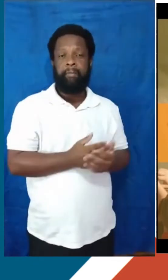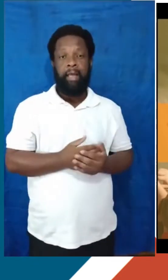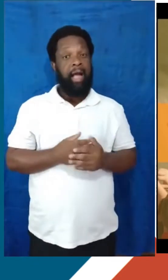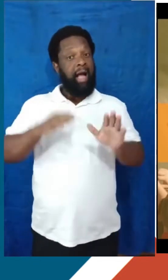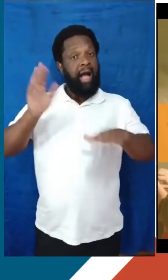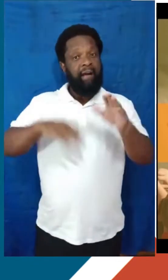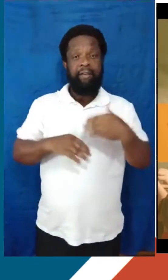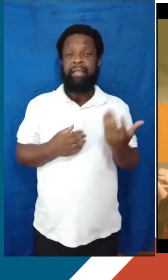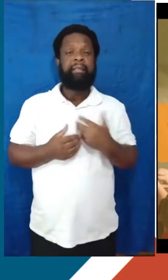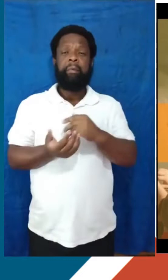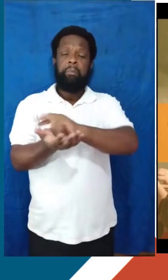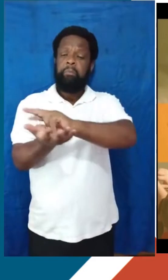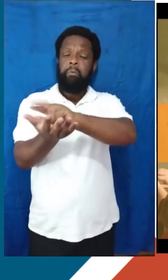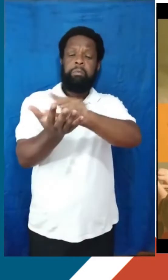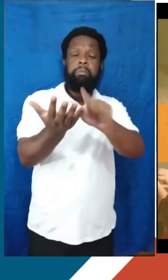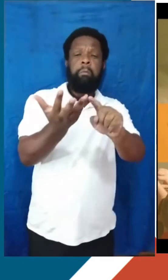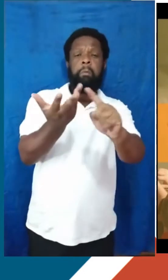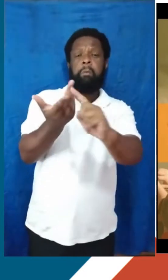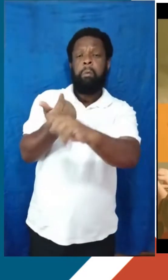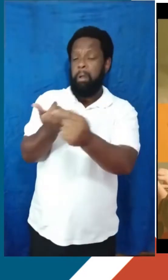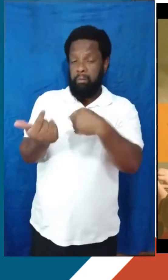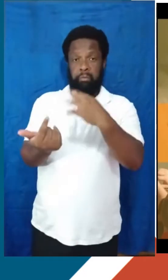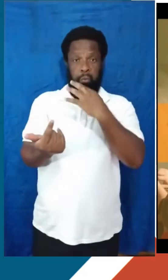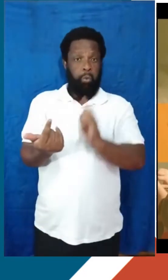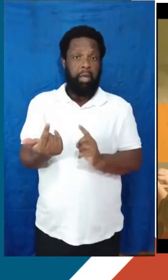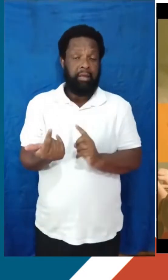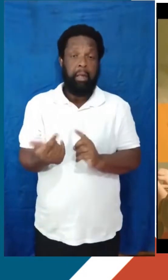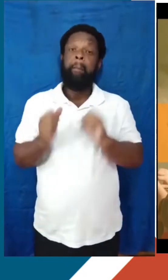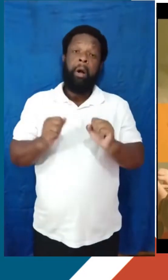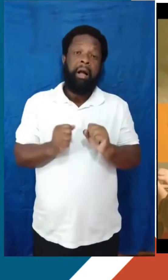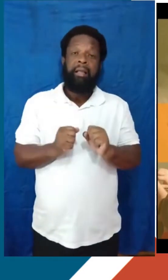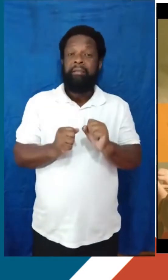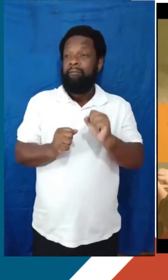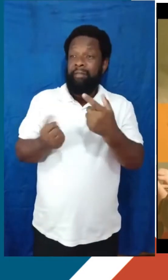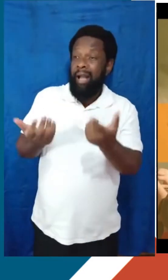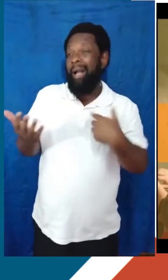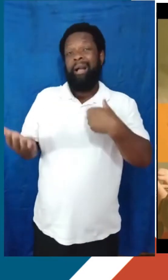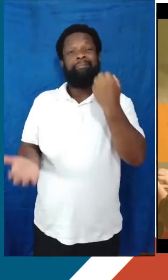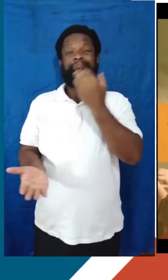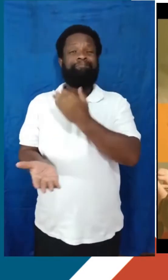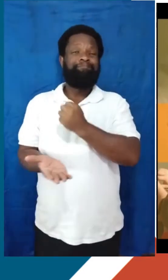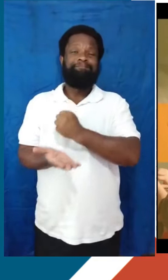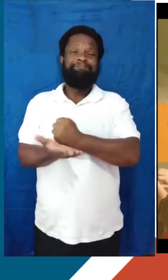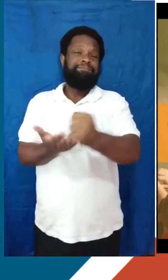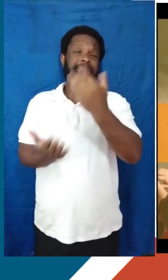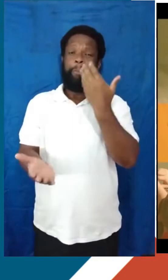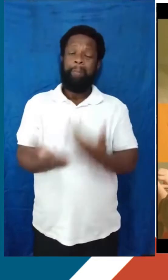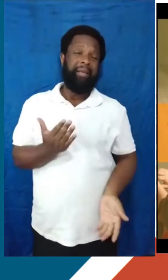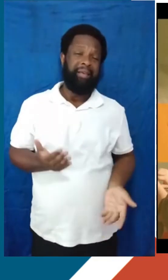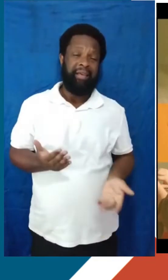sabemos quais são todas as opções disponíveis e isso acaba acarretando perda de oportunidades, A gente acaba perdendo uma porção de opção